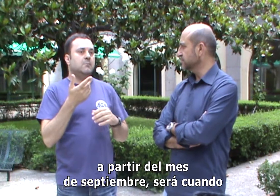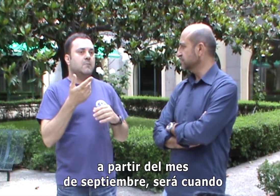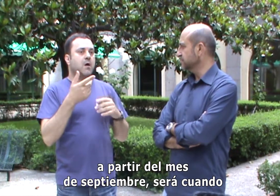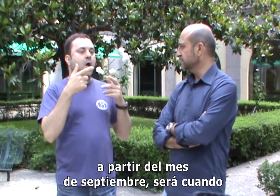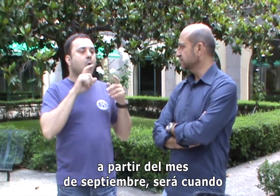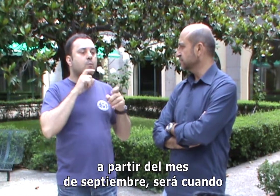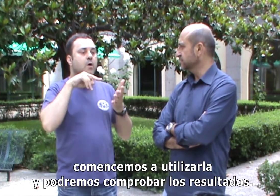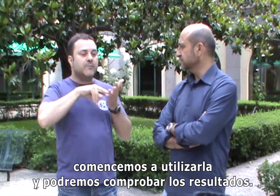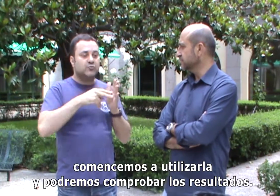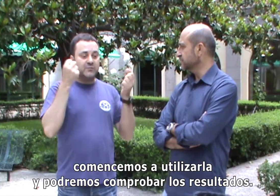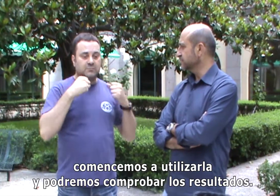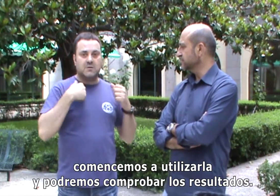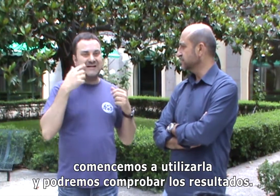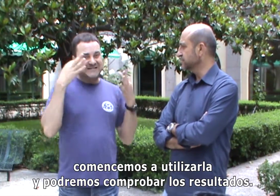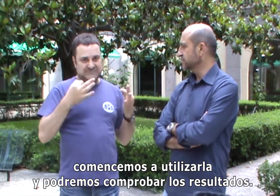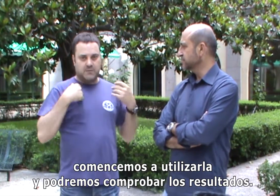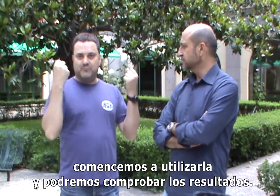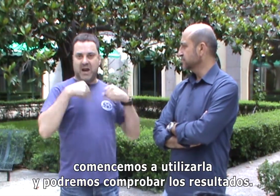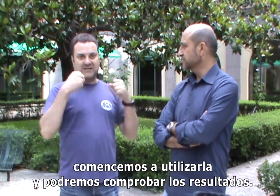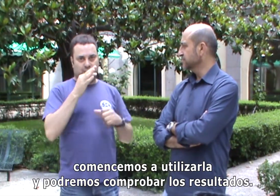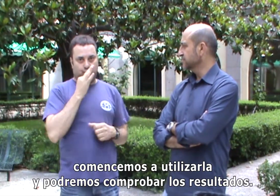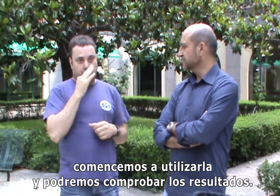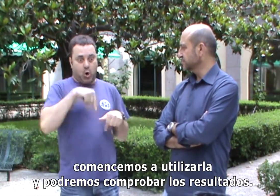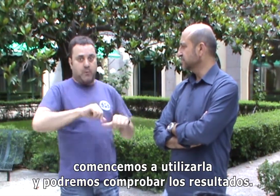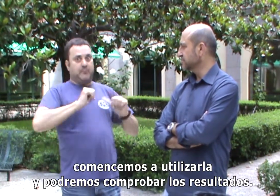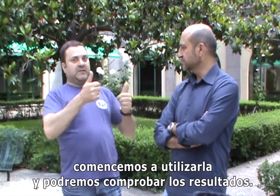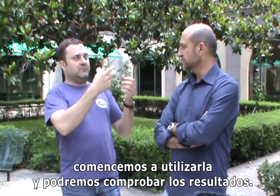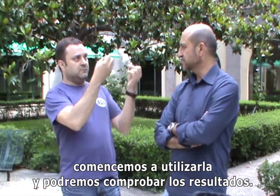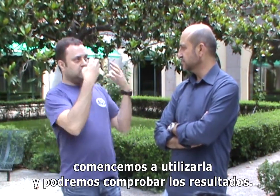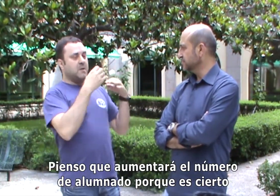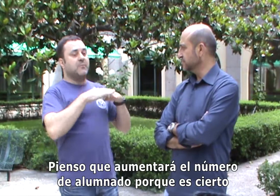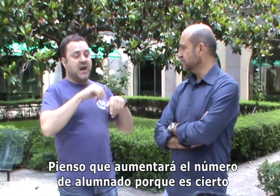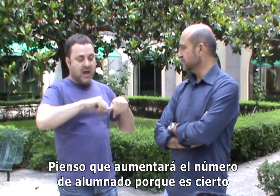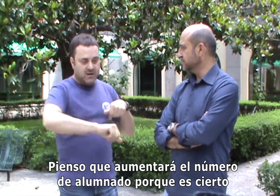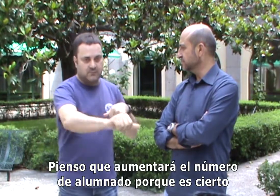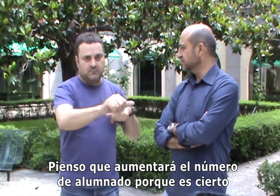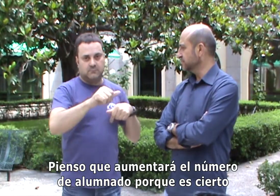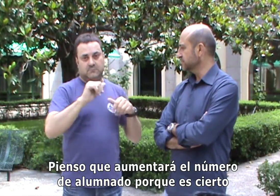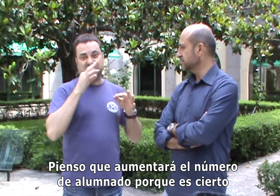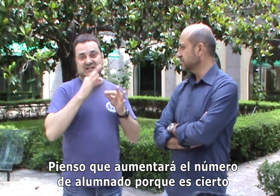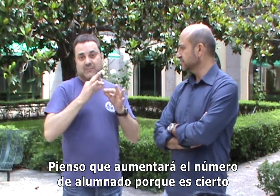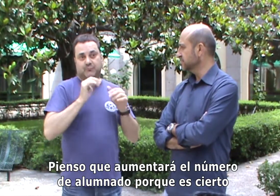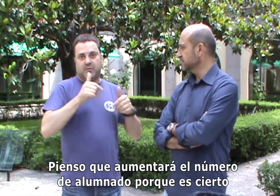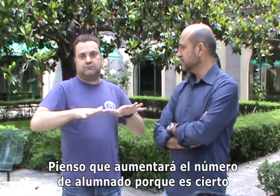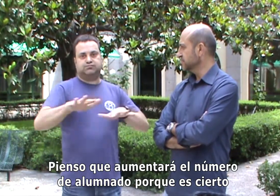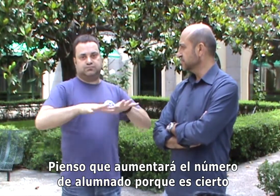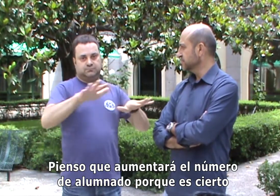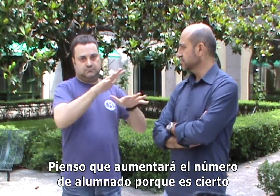mes de septiembre será cuando comencemos a utilizarla y podremos comprobar los resultados. Pienso que aumentará el número de alumnado